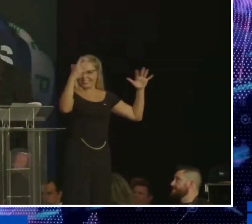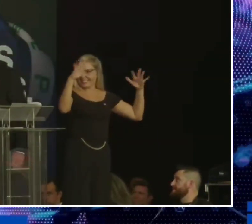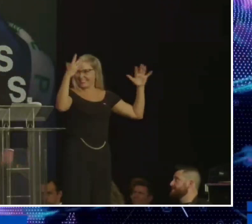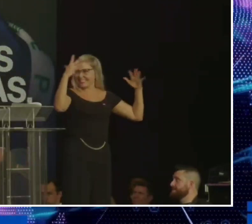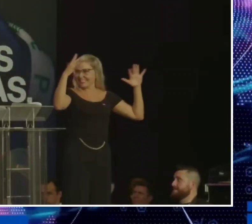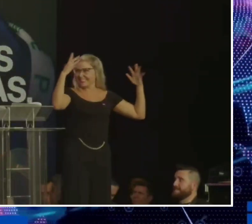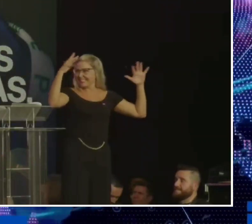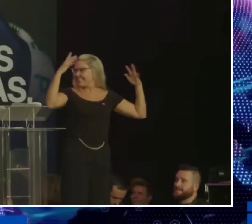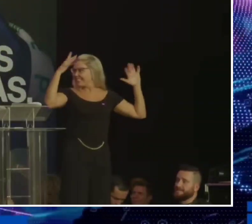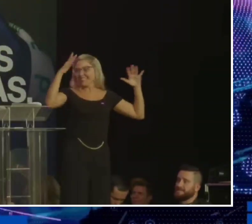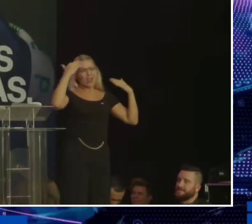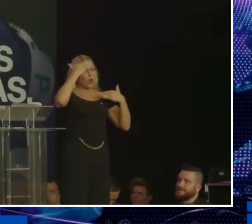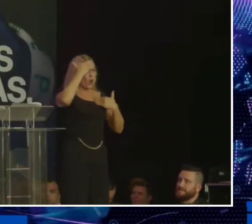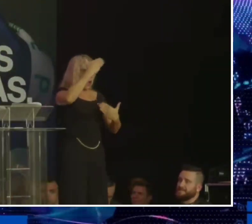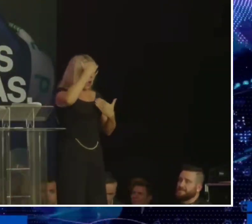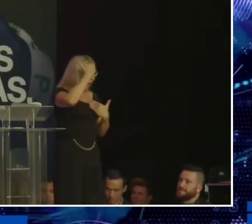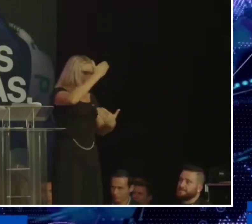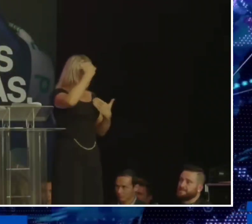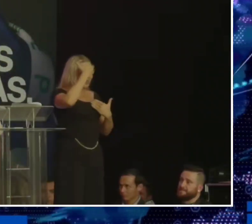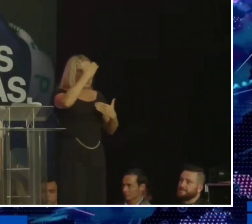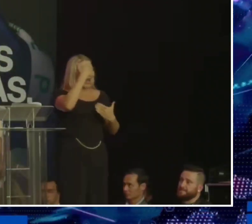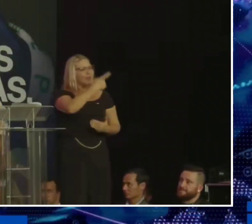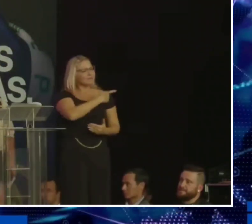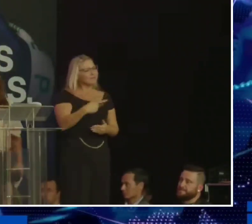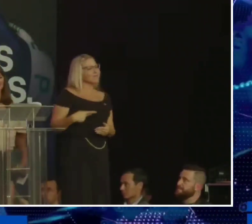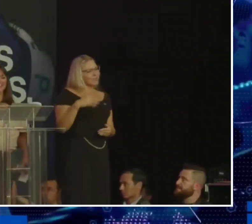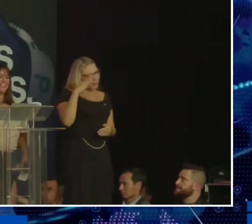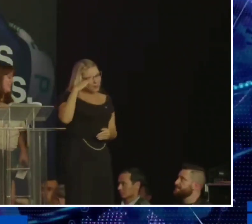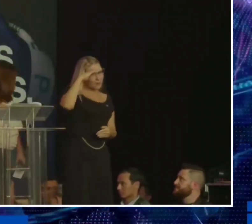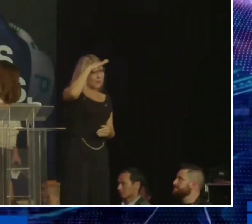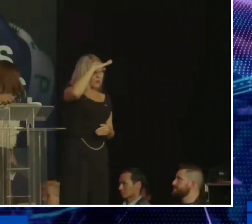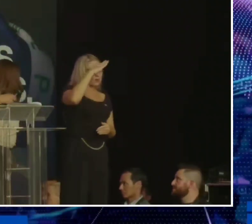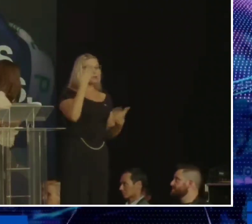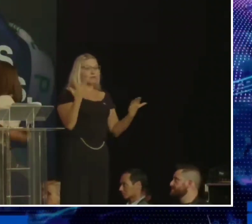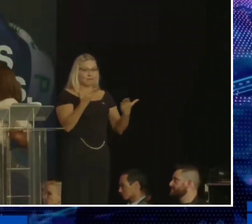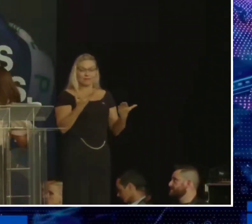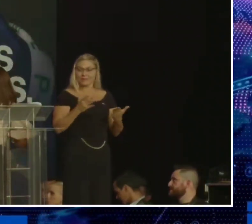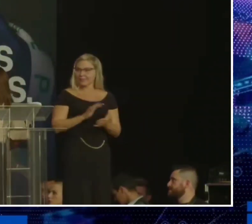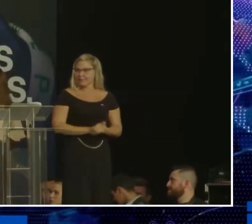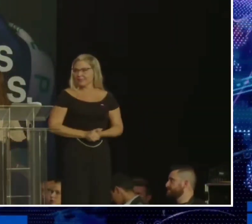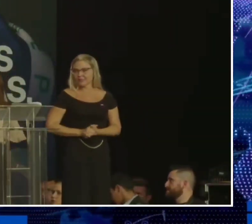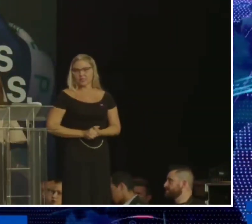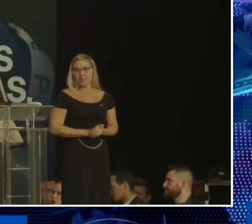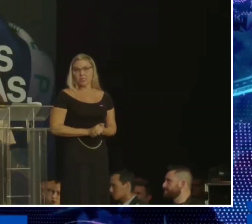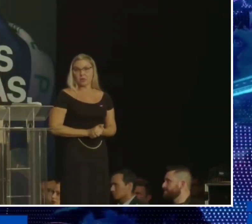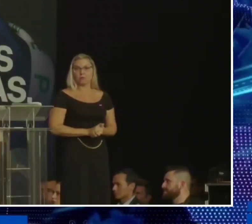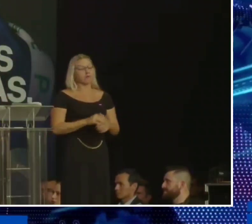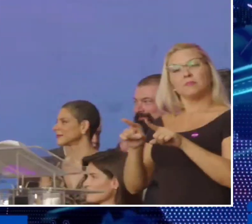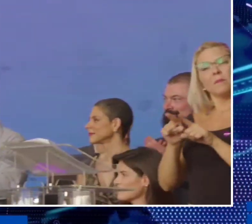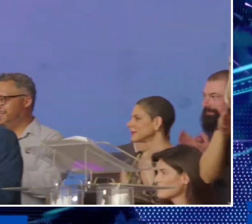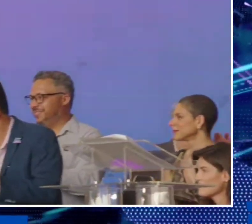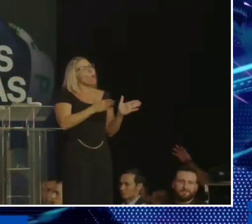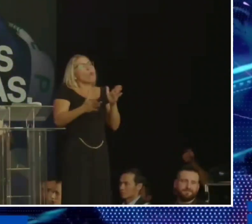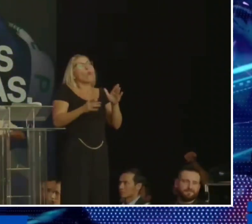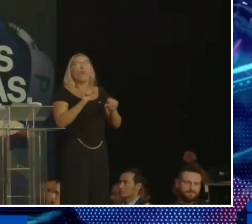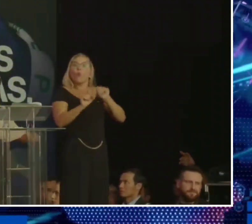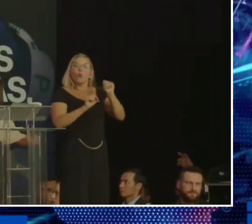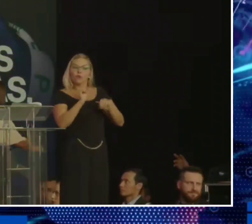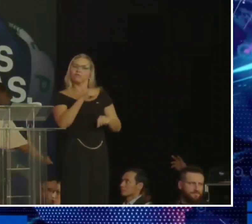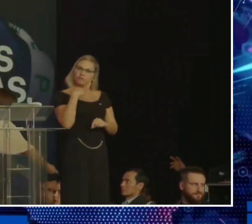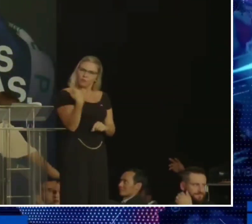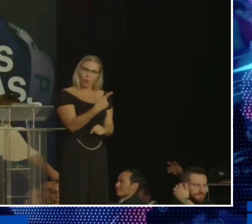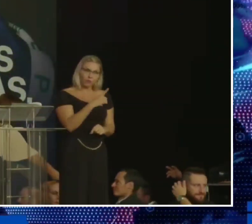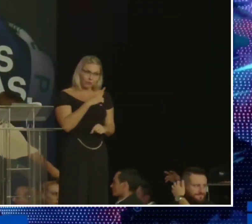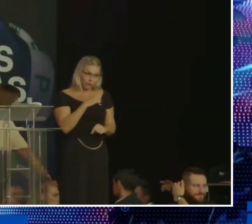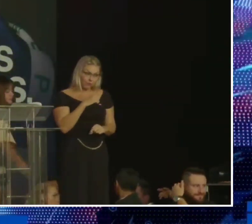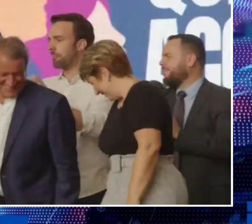Obrigada, presidente Jair Messias Bolsonaro. E se por um lado nós temos um